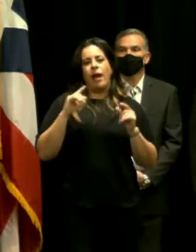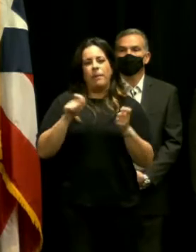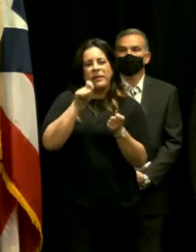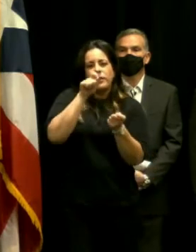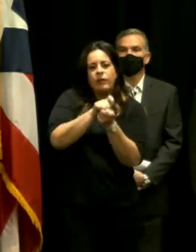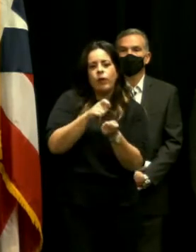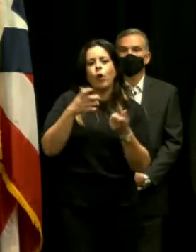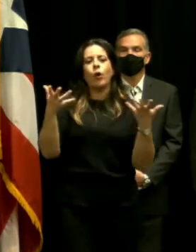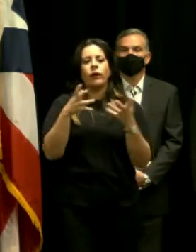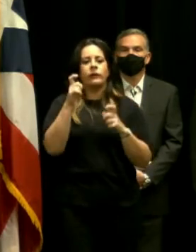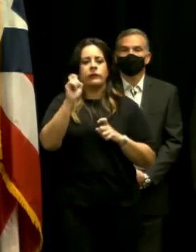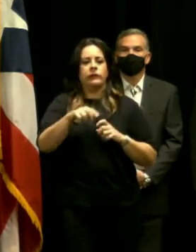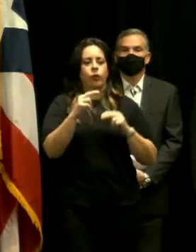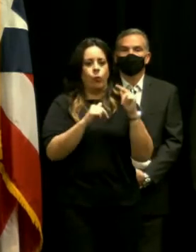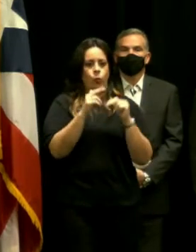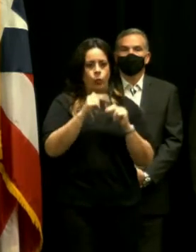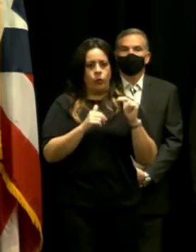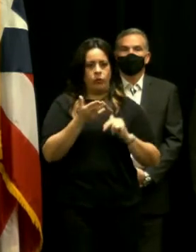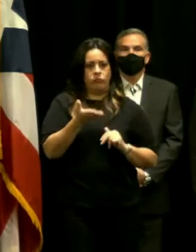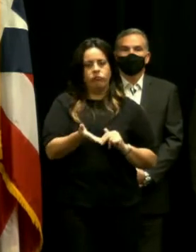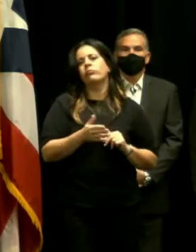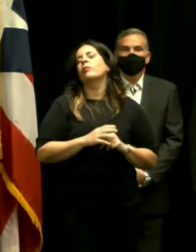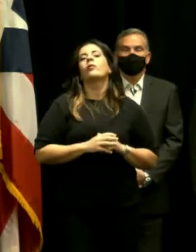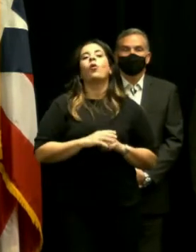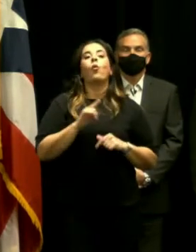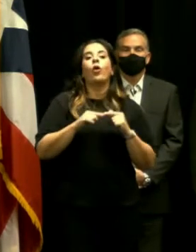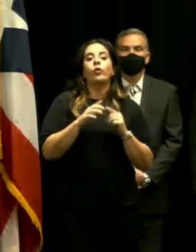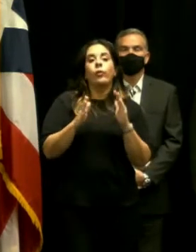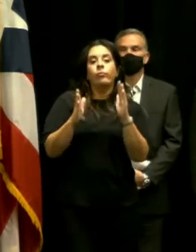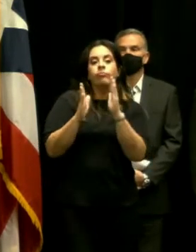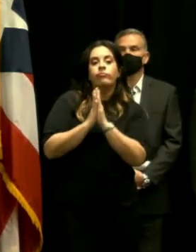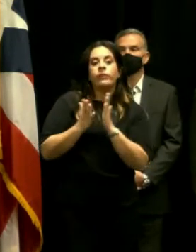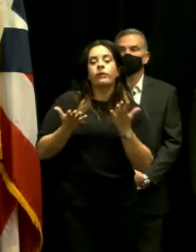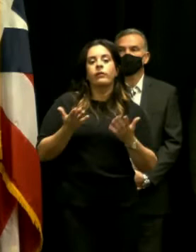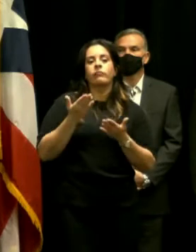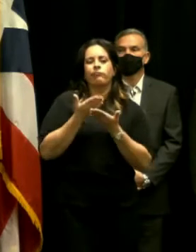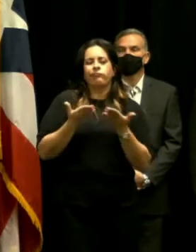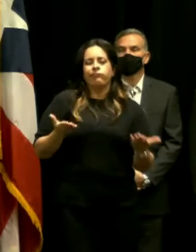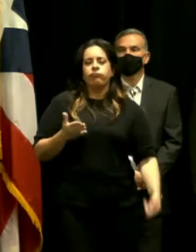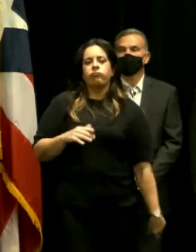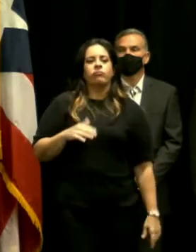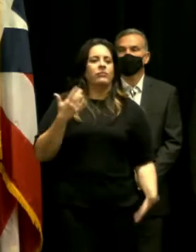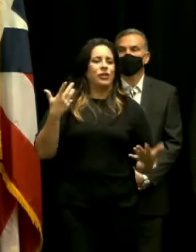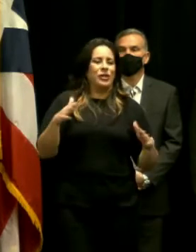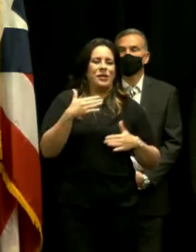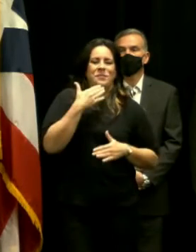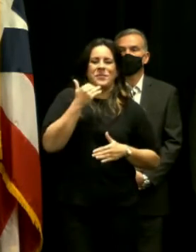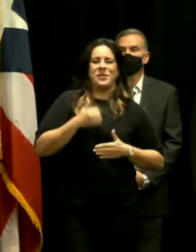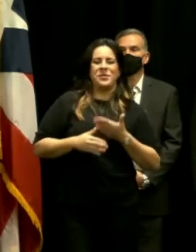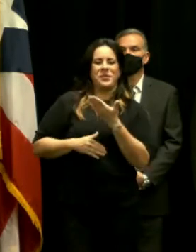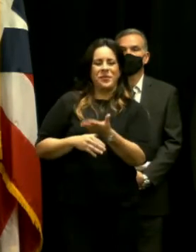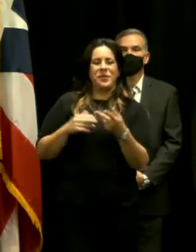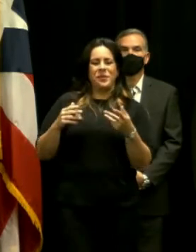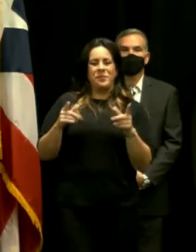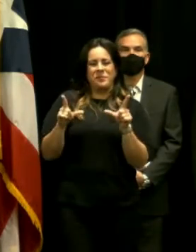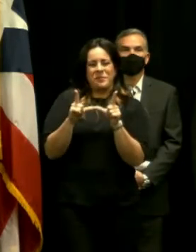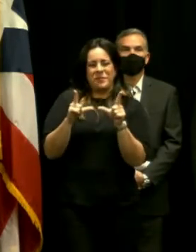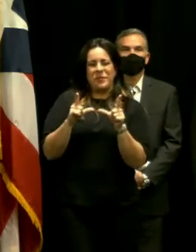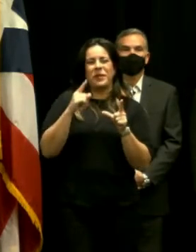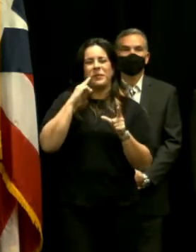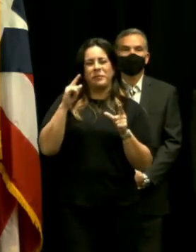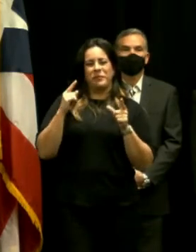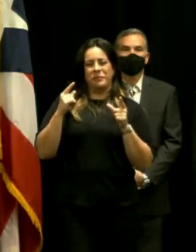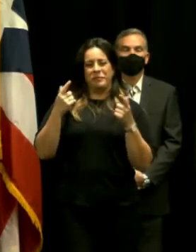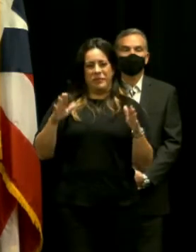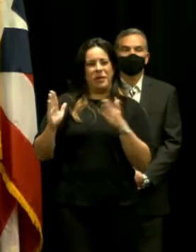que es que hay que construir allí cuando se pidan licitaciones aquí tenemos ya el mejor el mejor plan de